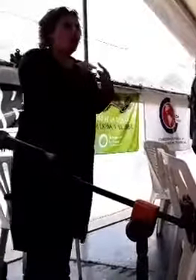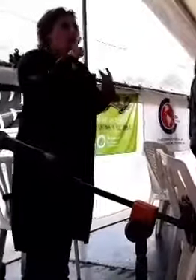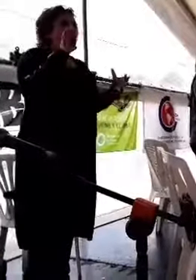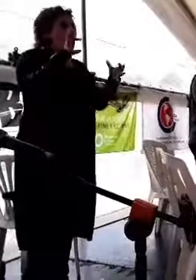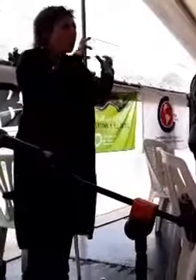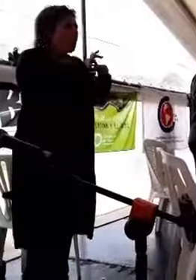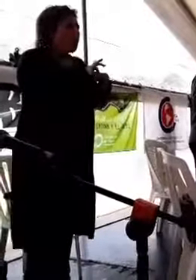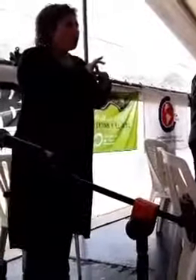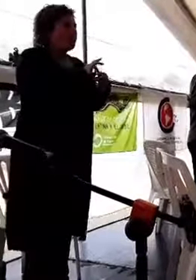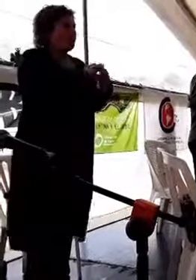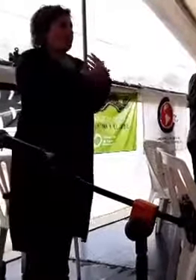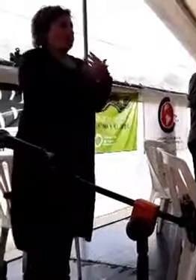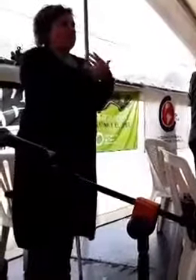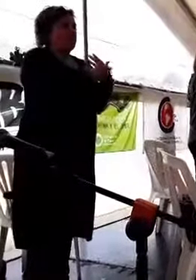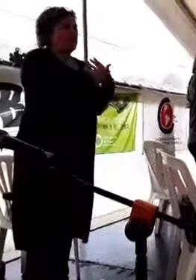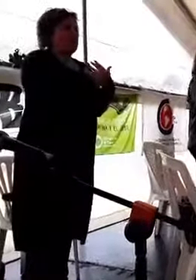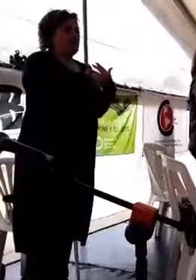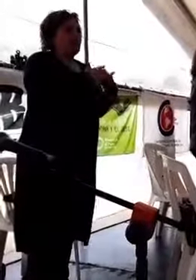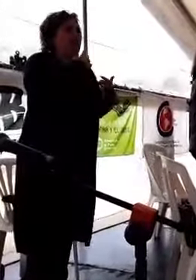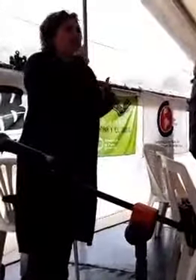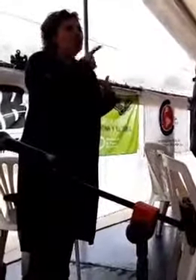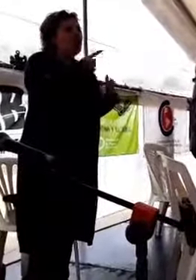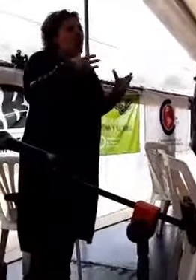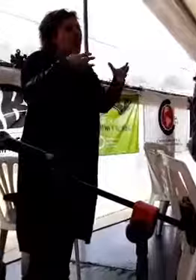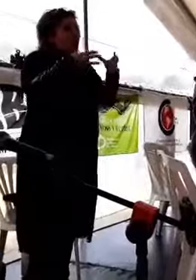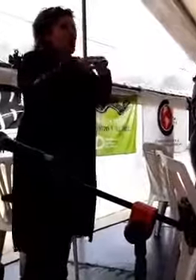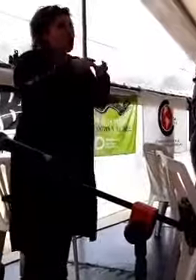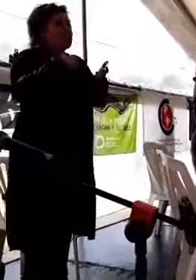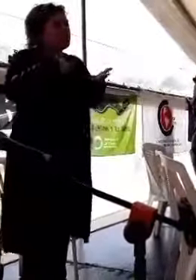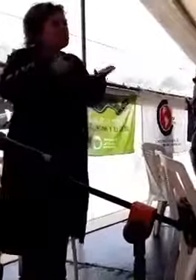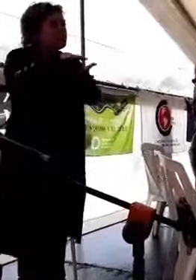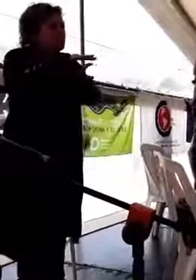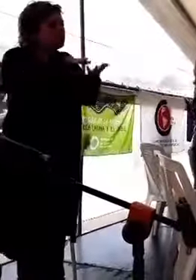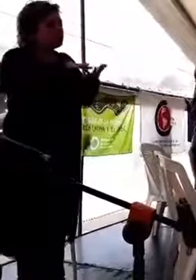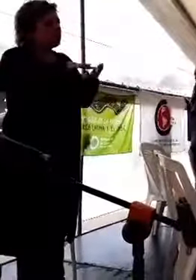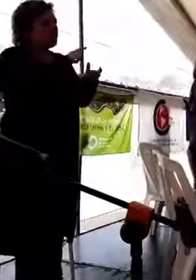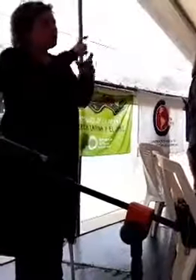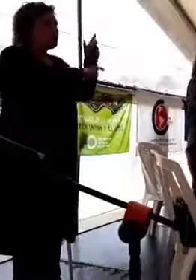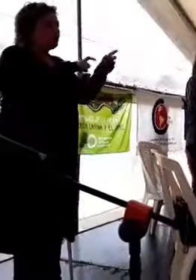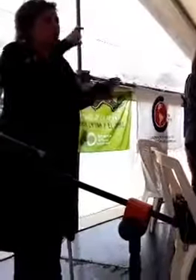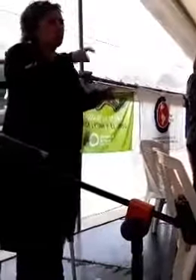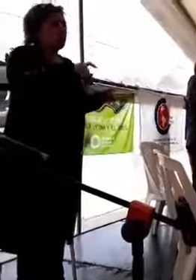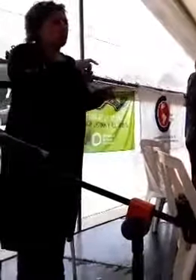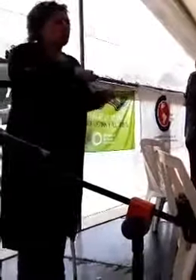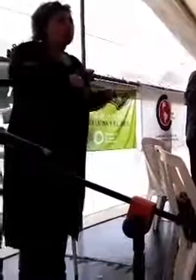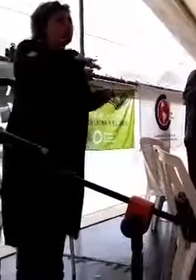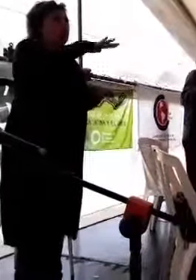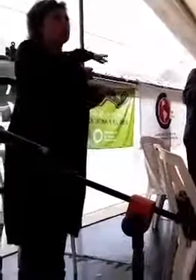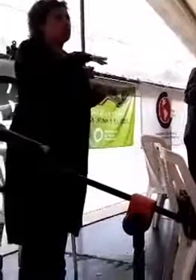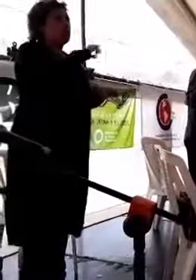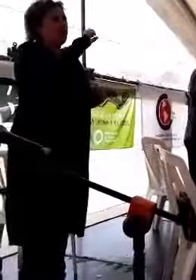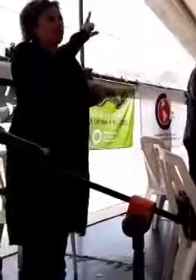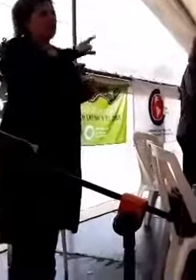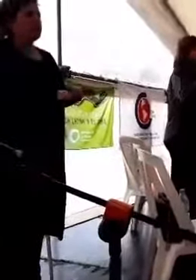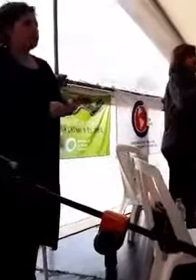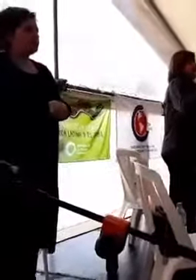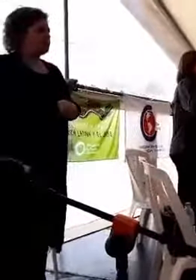unidade da esquerda com os movimentos sociais e populares de toda a nossa região.